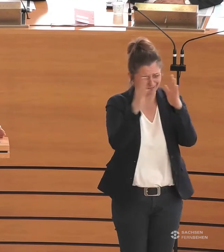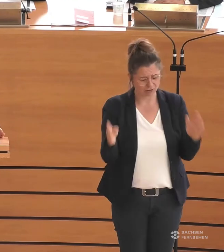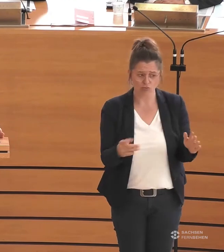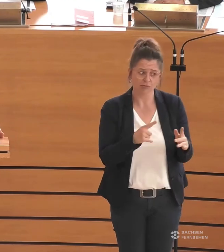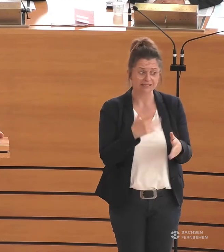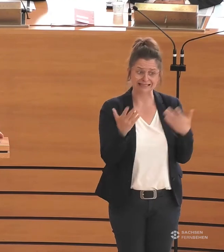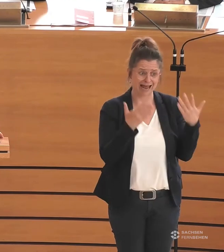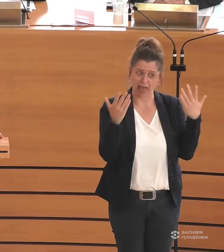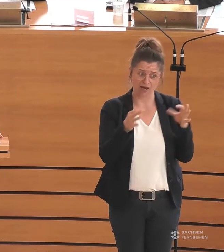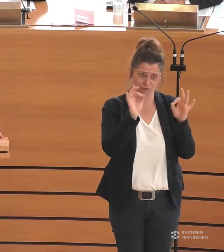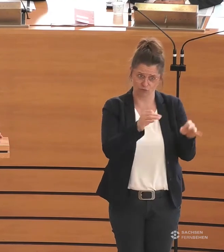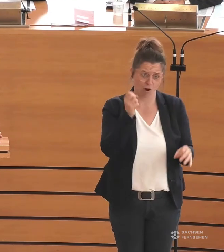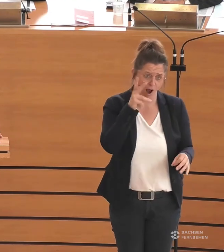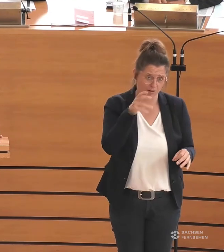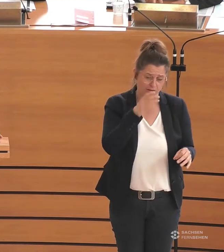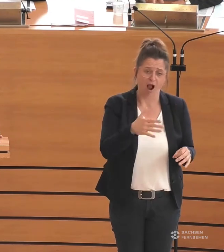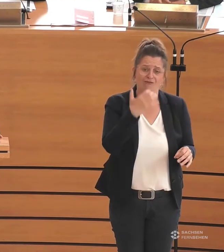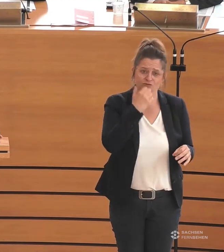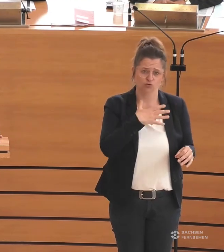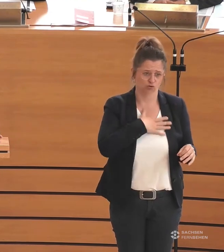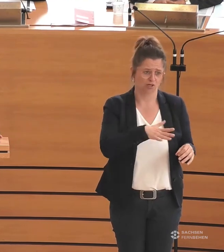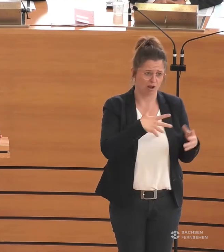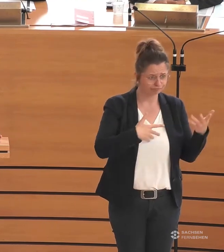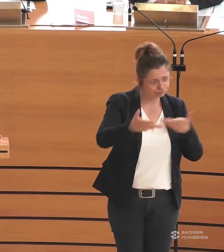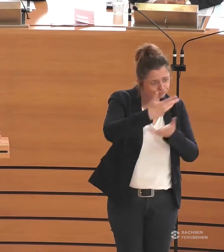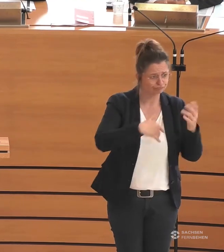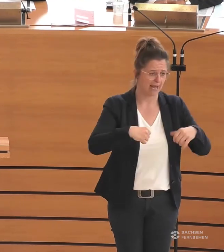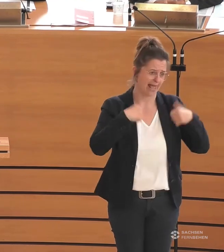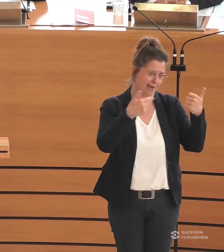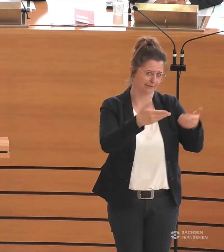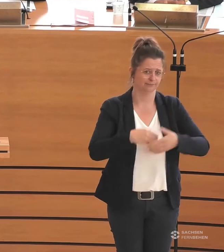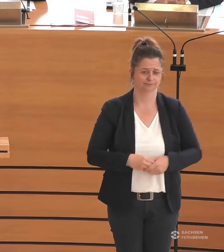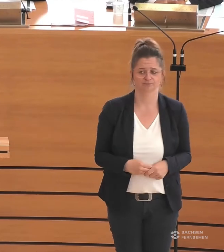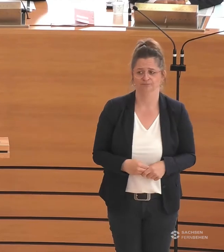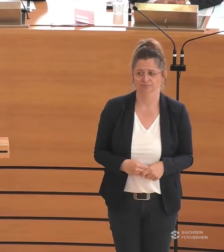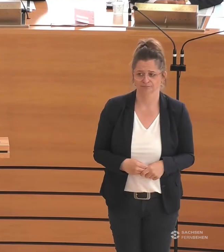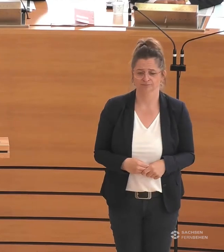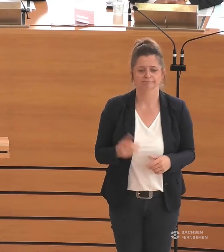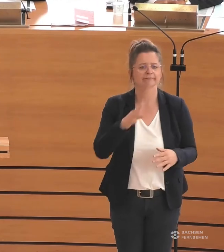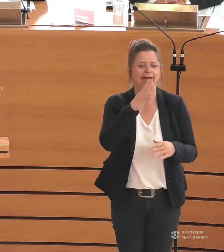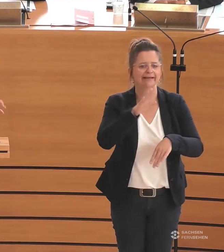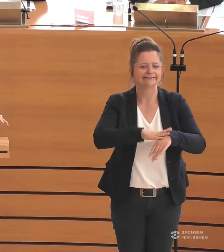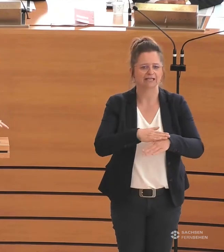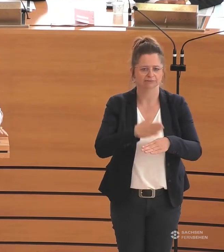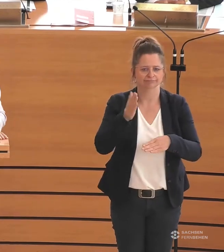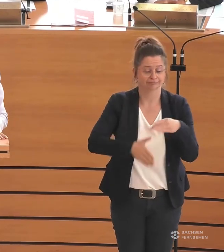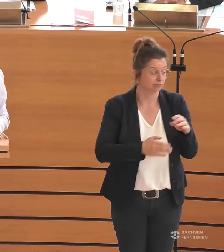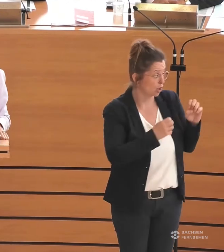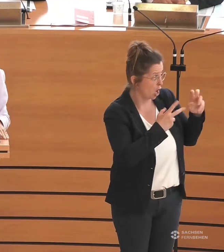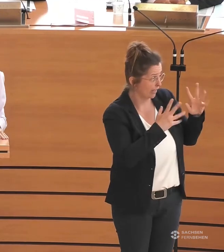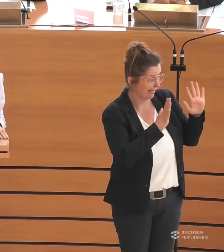leichten Alltag bestreiten. Ihre Redezeit ist abgelaufen, Frau Petzold. Okay. Gut. Entschuldigung.